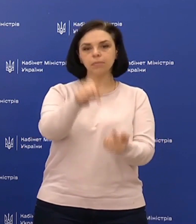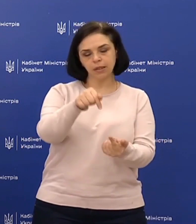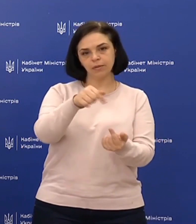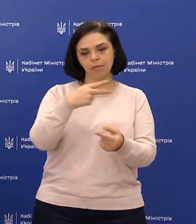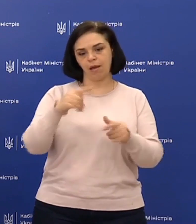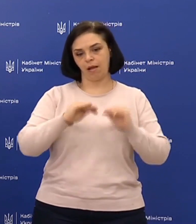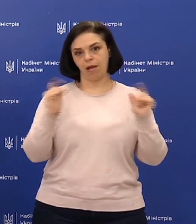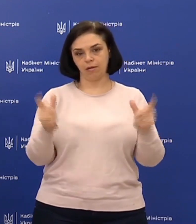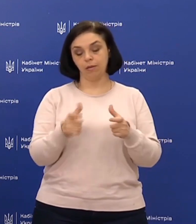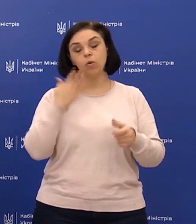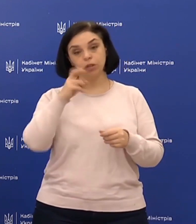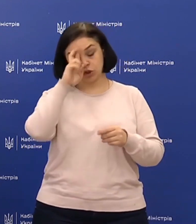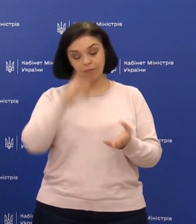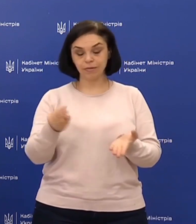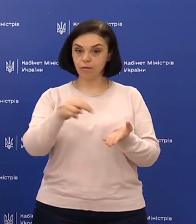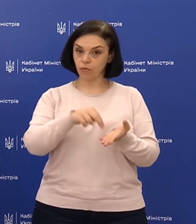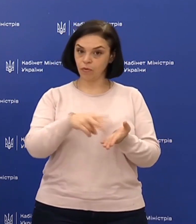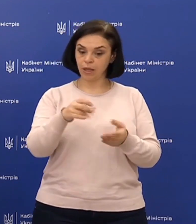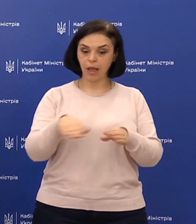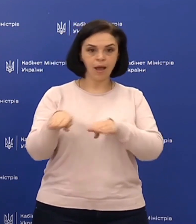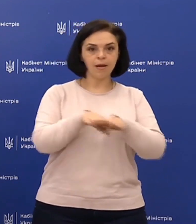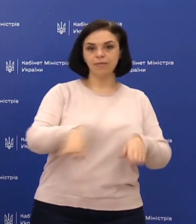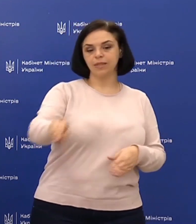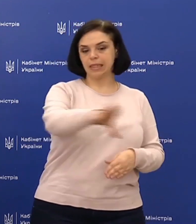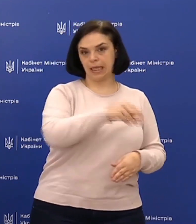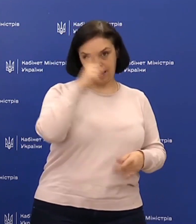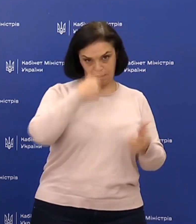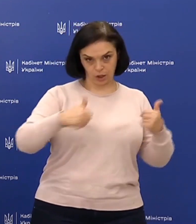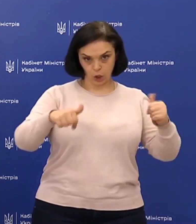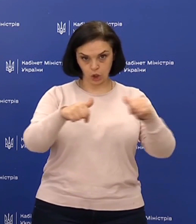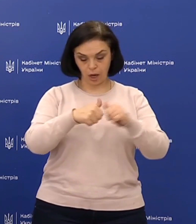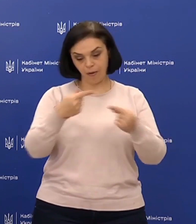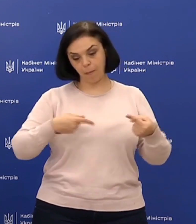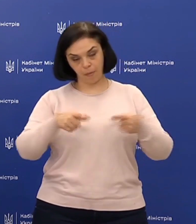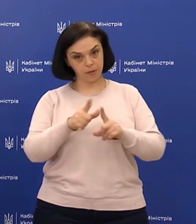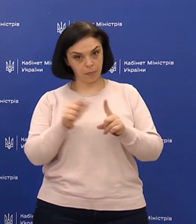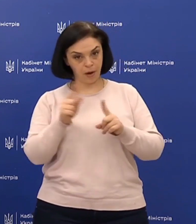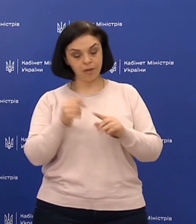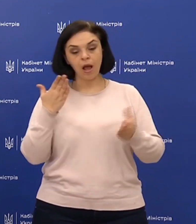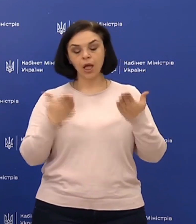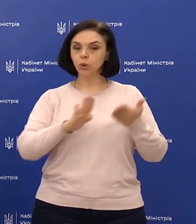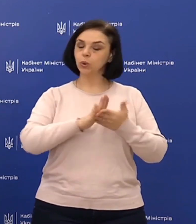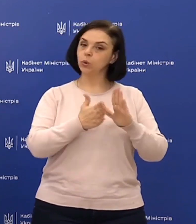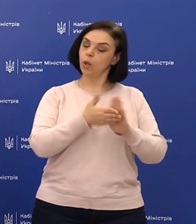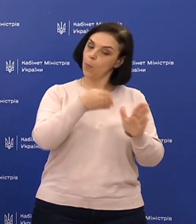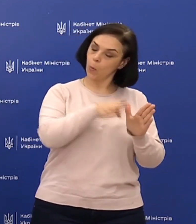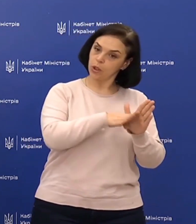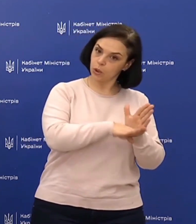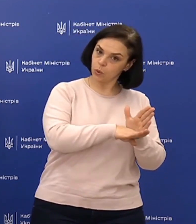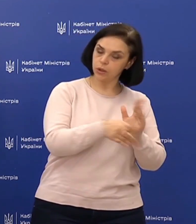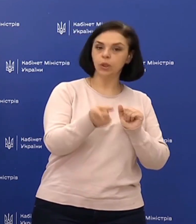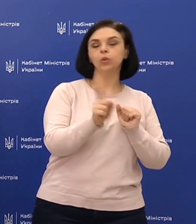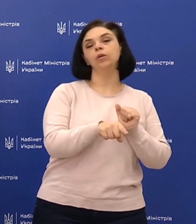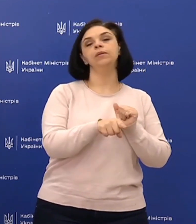карантином. Це коли держава встановлює на рівні всієї держави певне правило, а якщо ситуація погіршується,